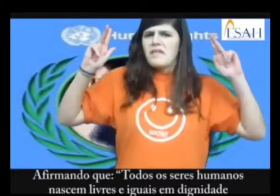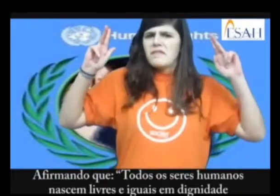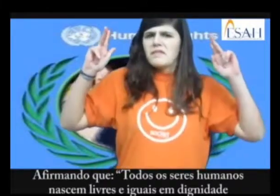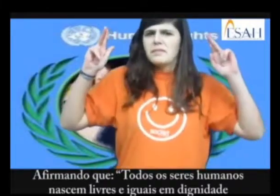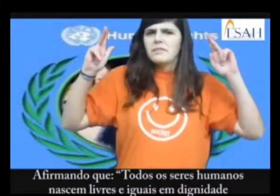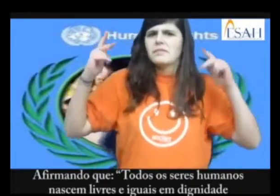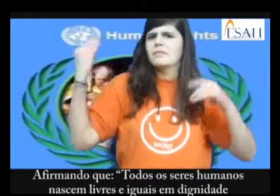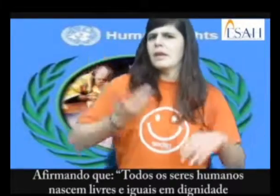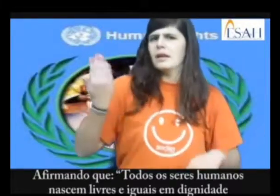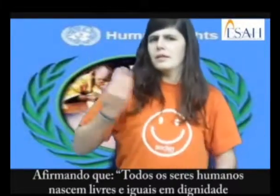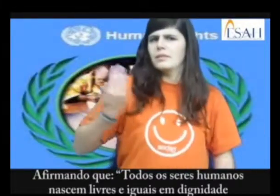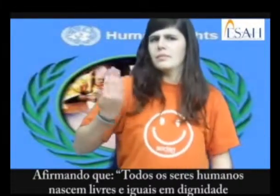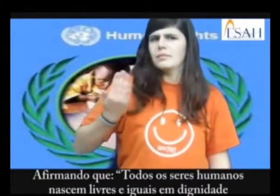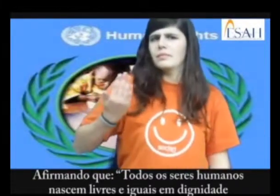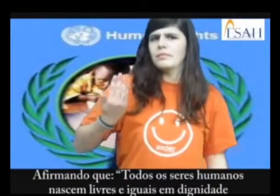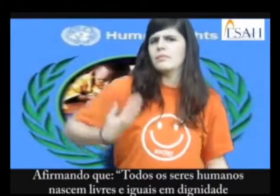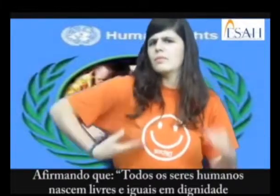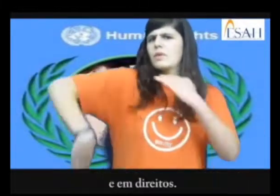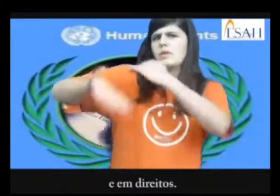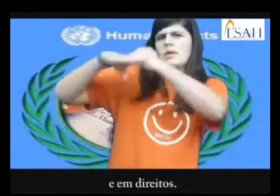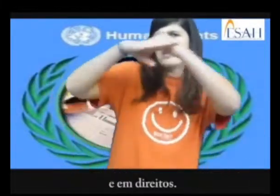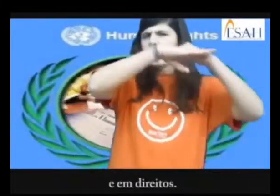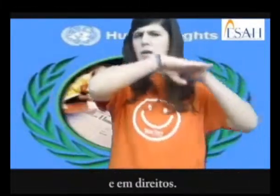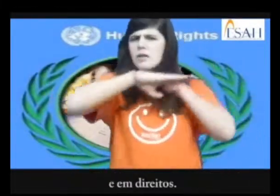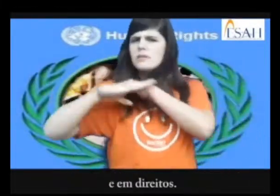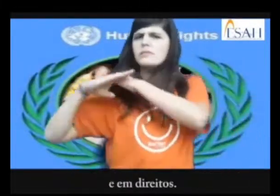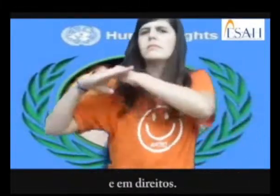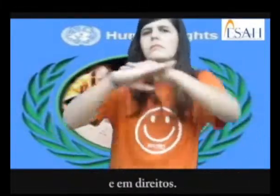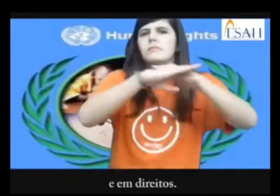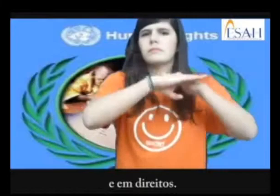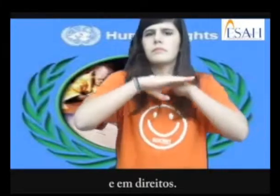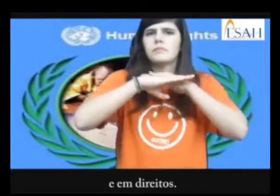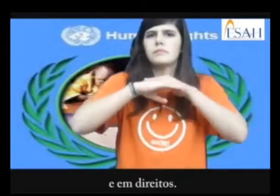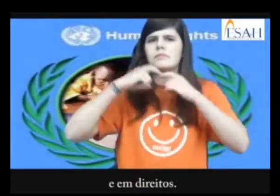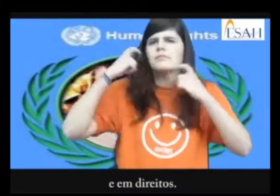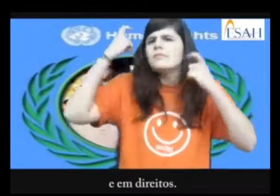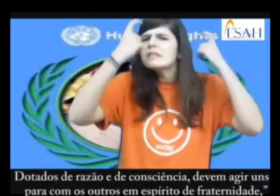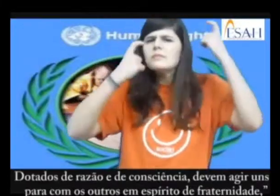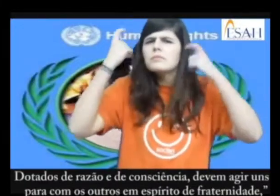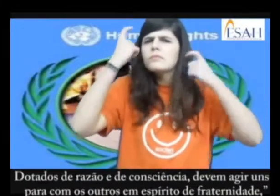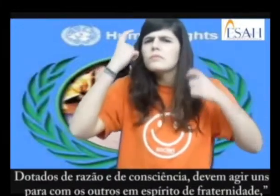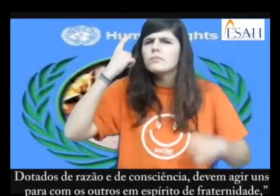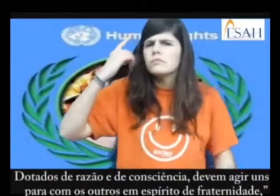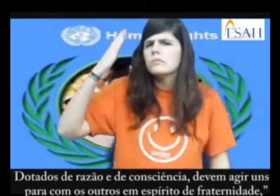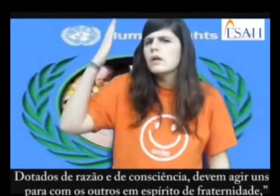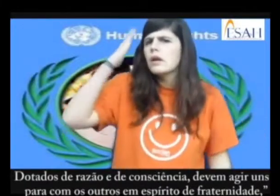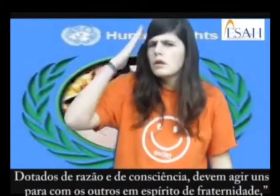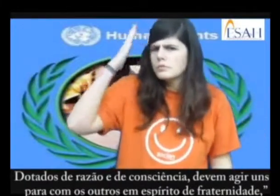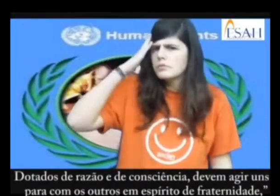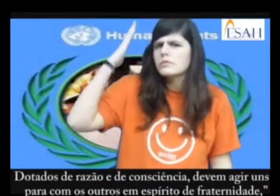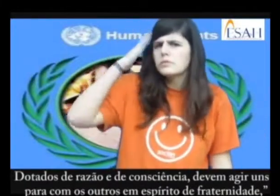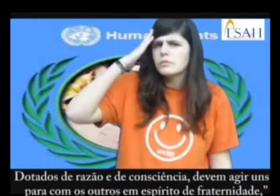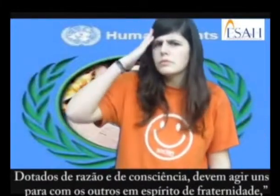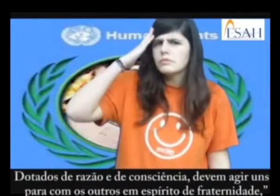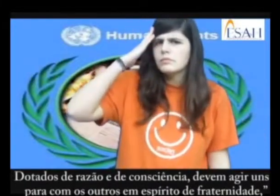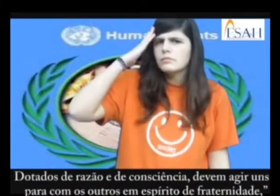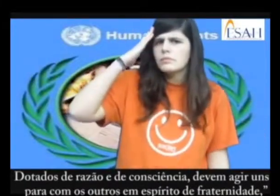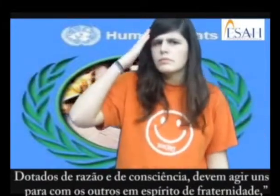e em direitos, dotados de razão e de consciência, devem agir